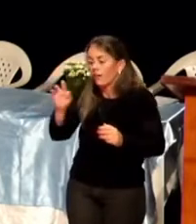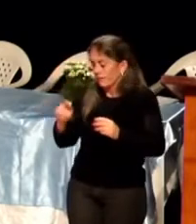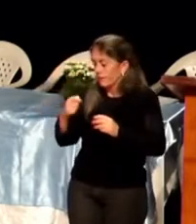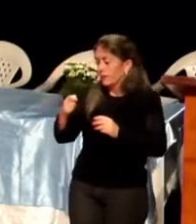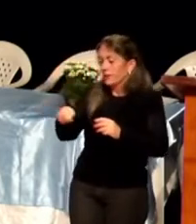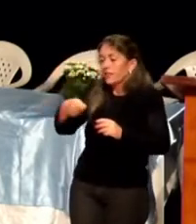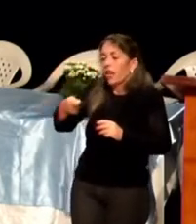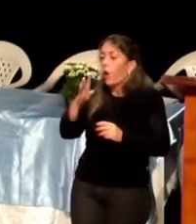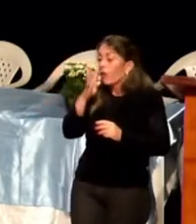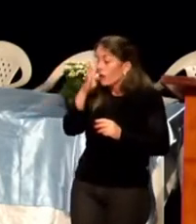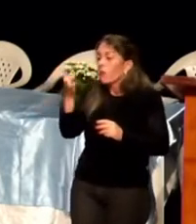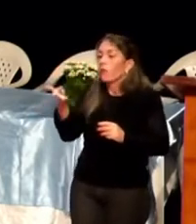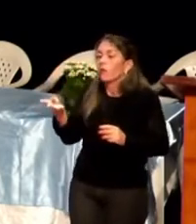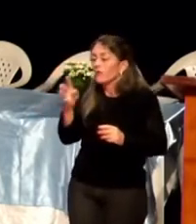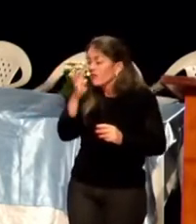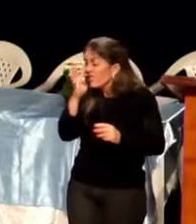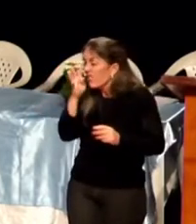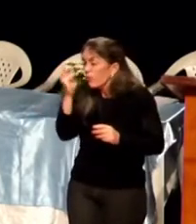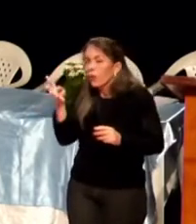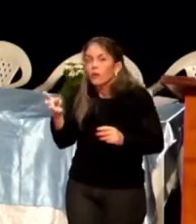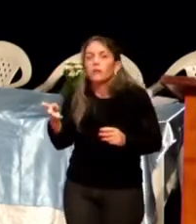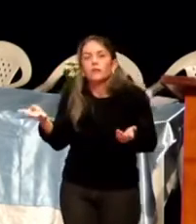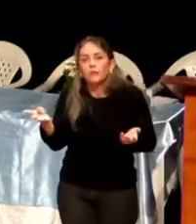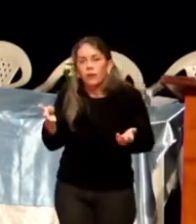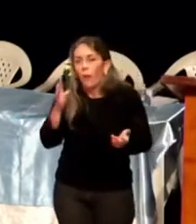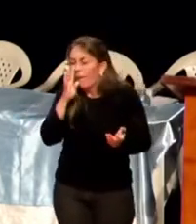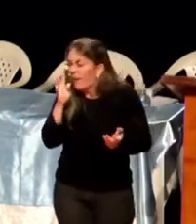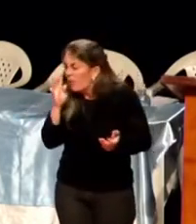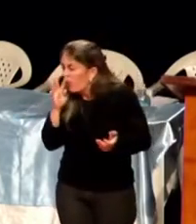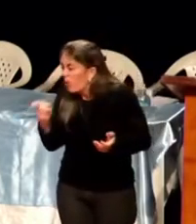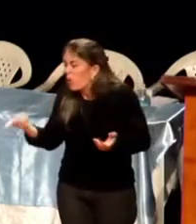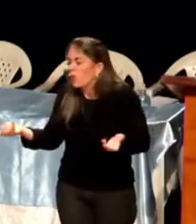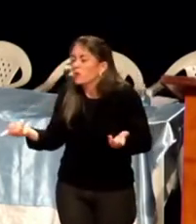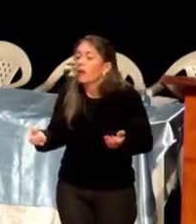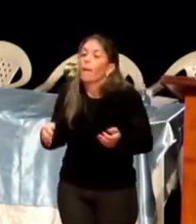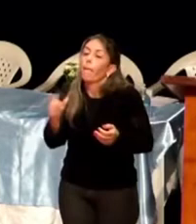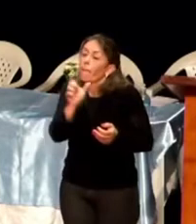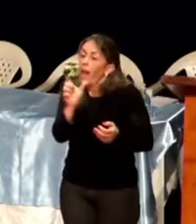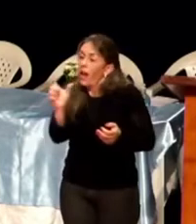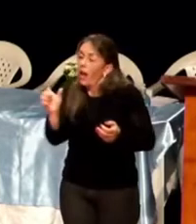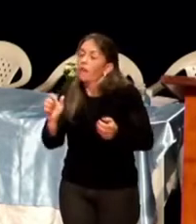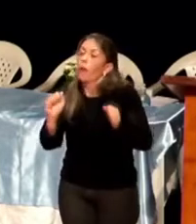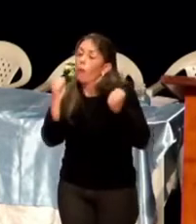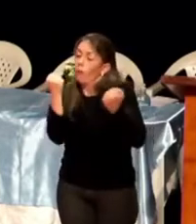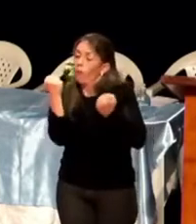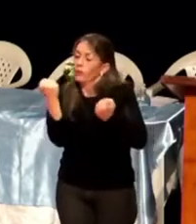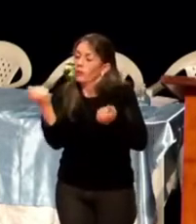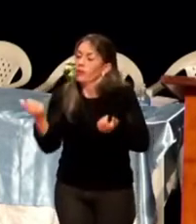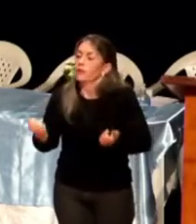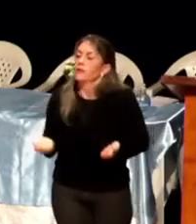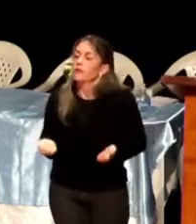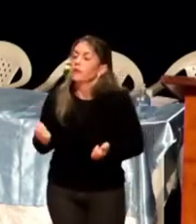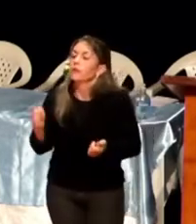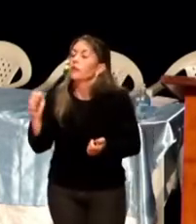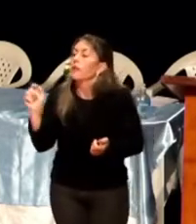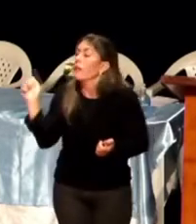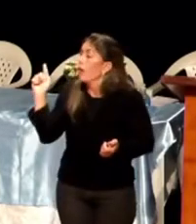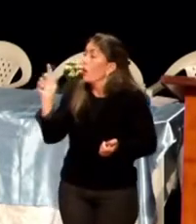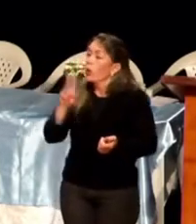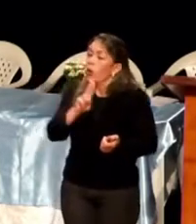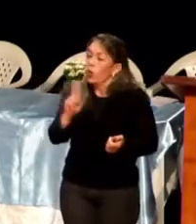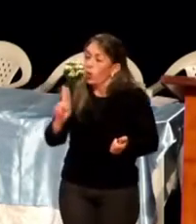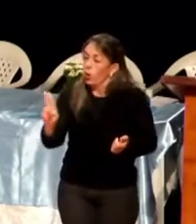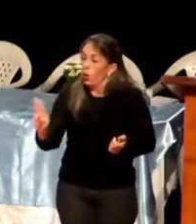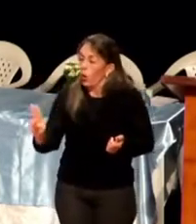tem poder? Olha como a palavra tem poder. Vocês viram meu nome lá, né? Fábio Fernandes. Ela me apresentou como Fábio Fernandes. O